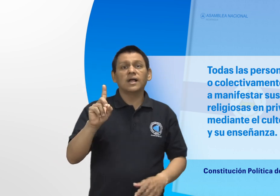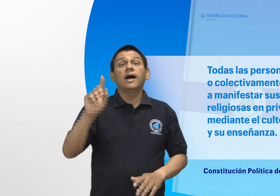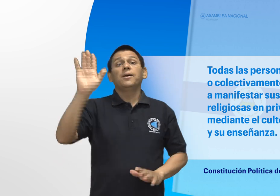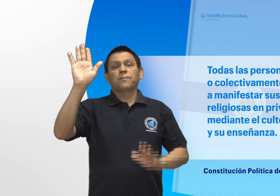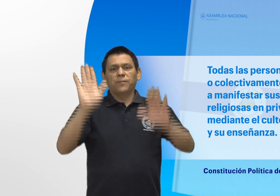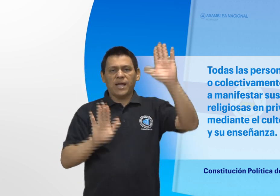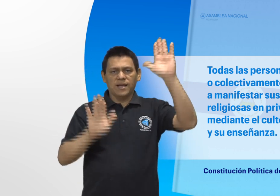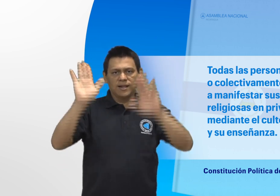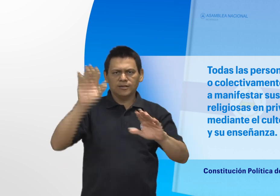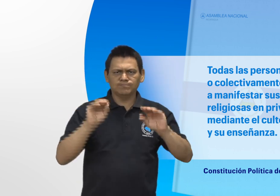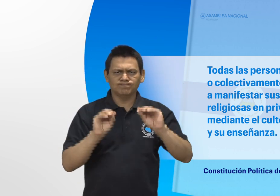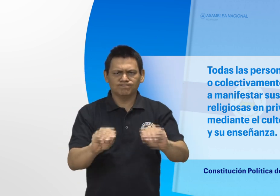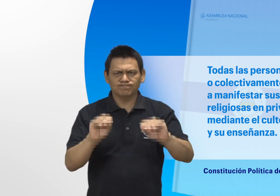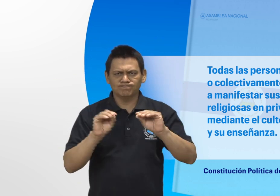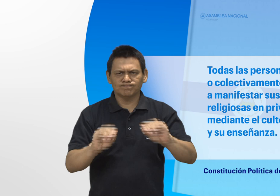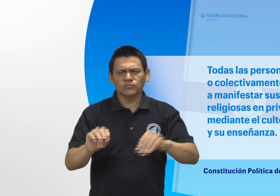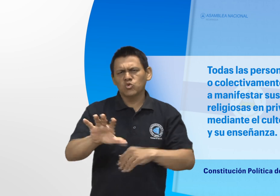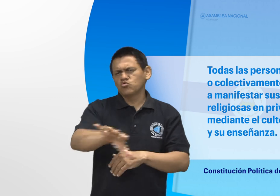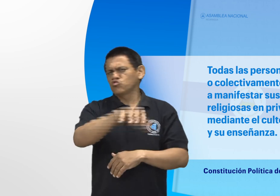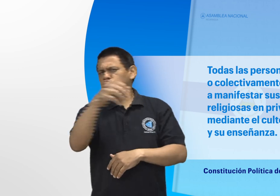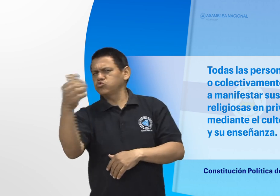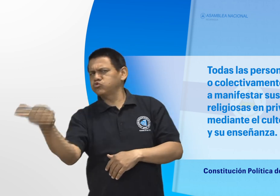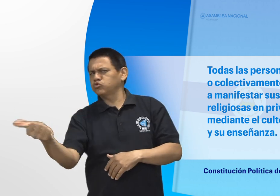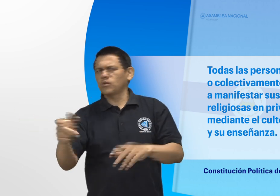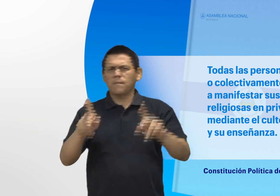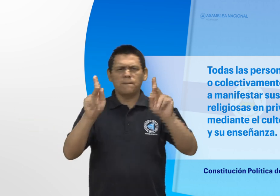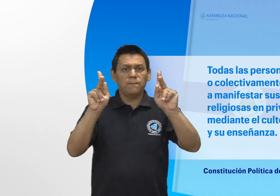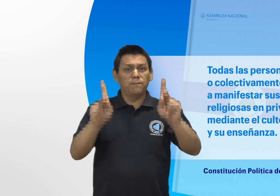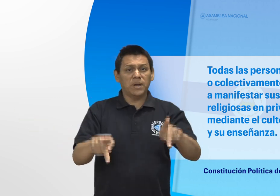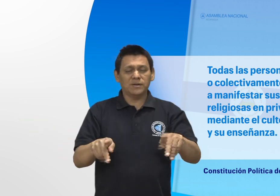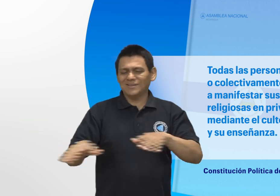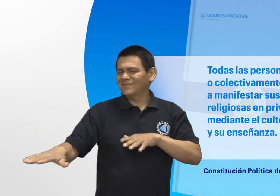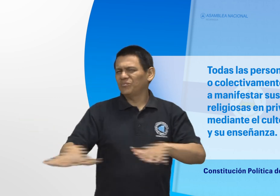mediante el culto, las prácticas y su enseñanza.